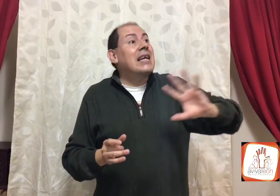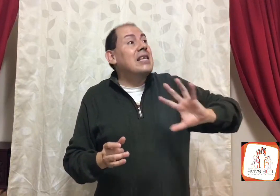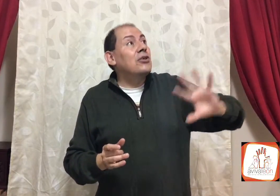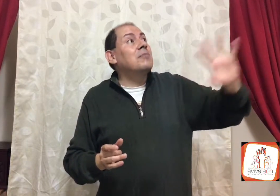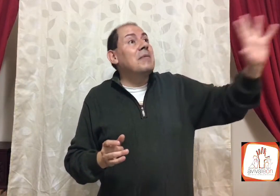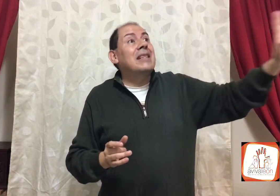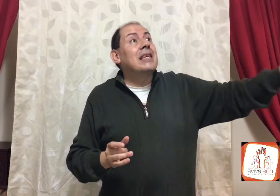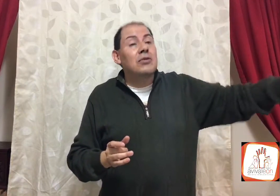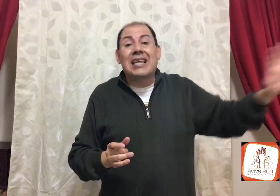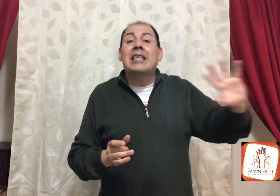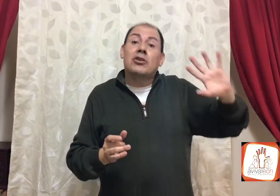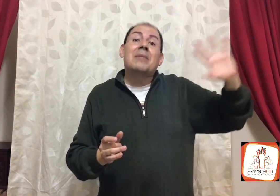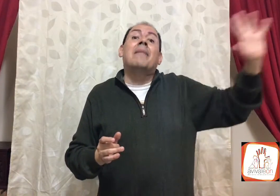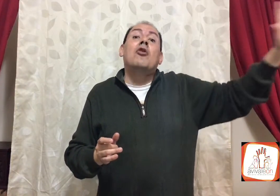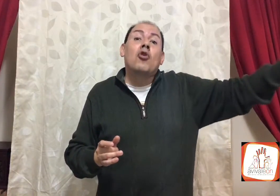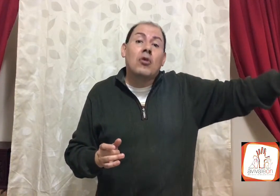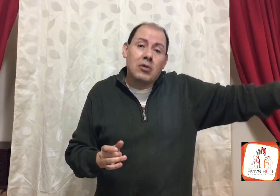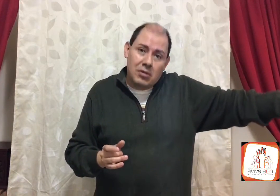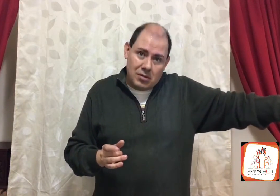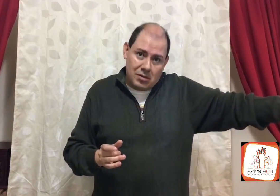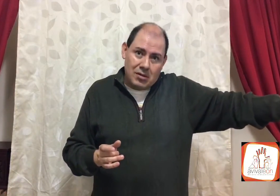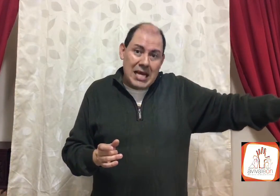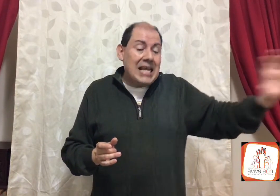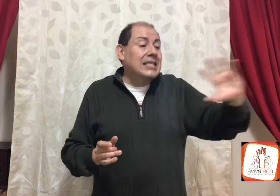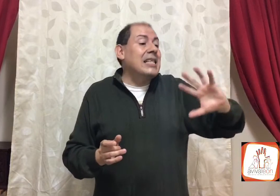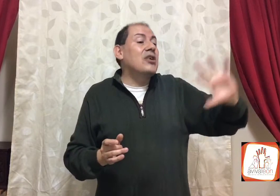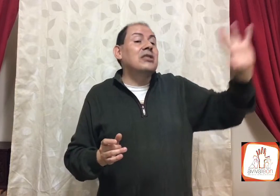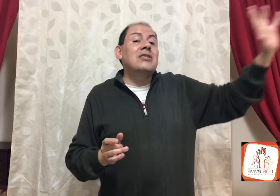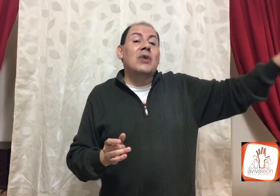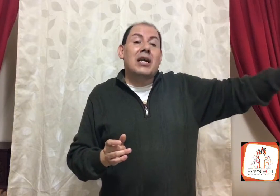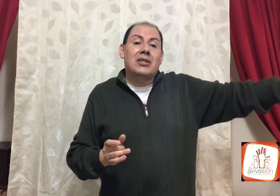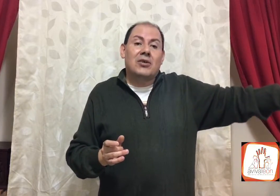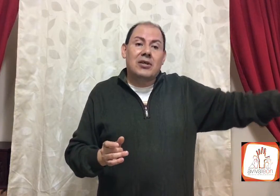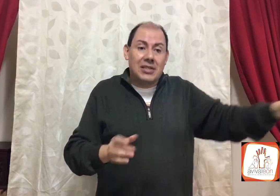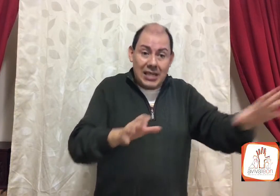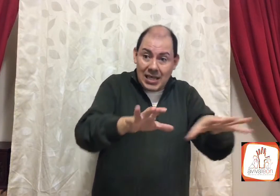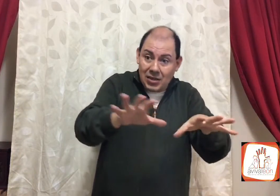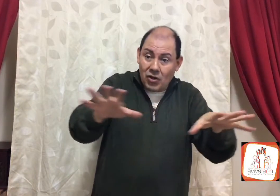que Dios me bendijo, es que Dios me habló, es que Dios hizo aquello, ¿están ahí todos?